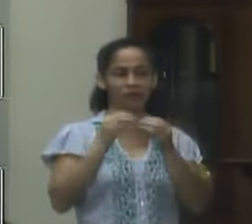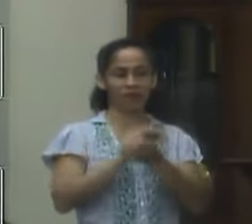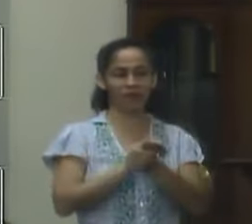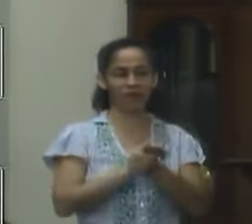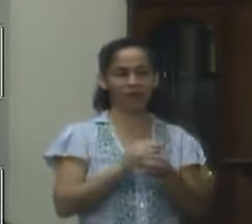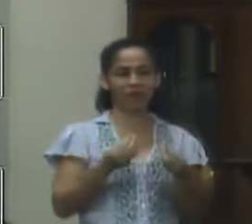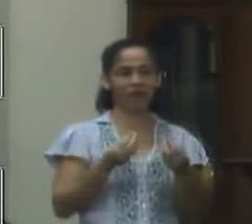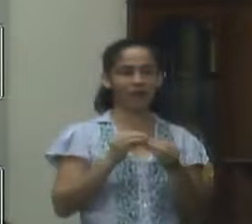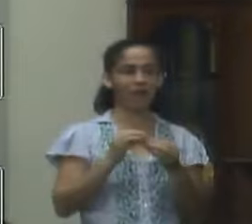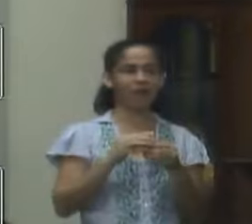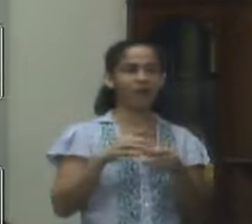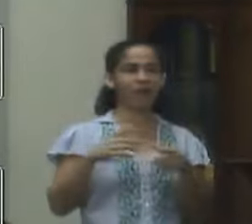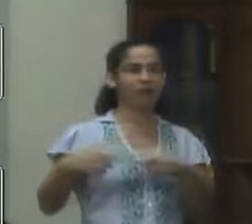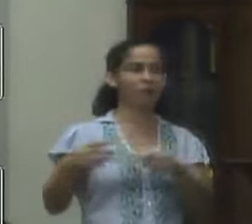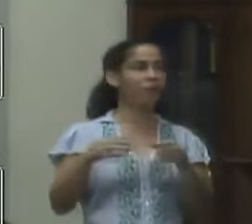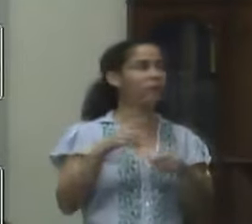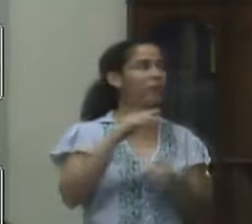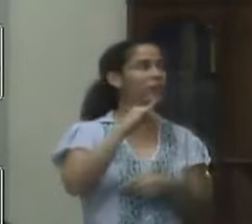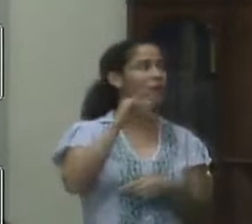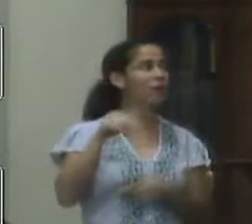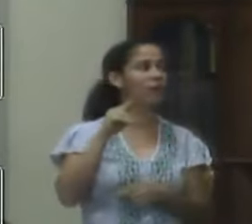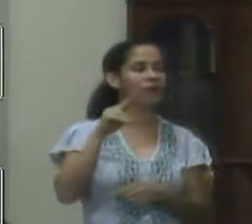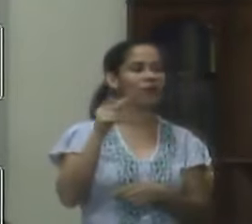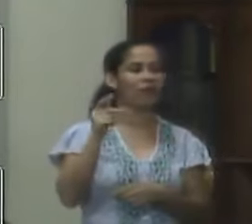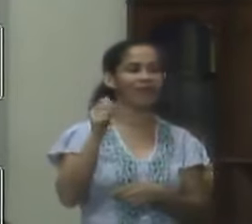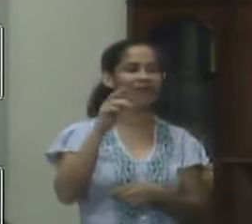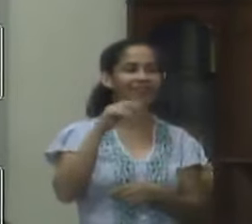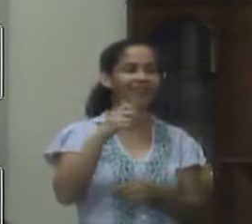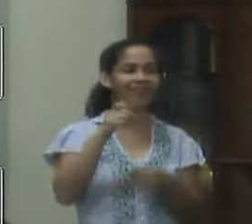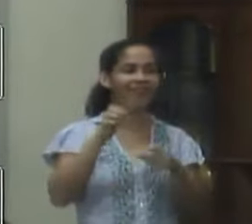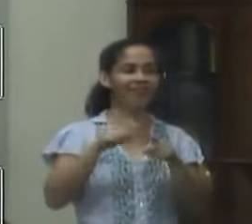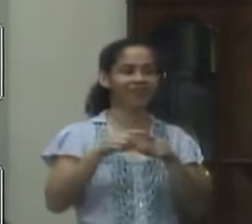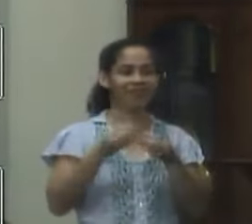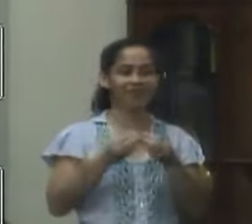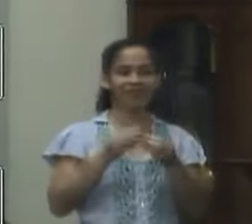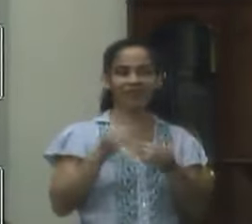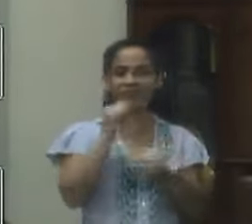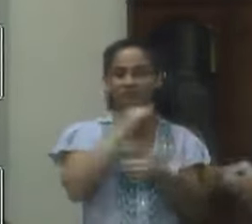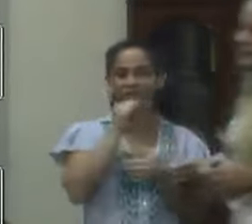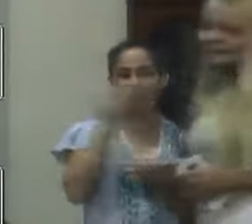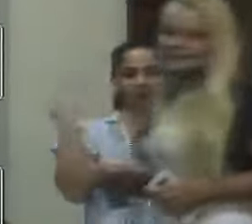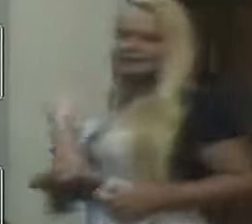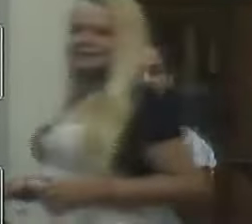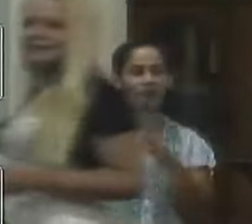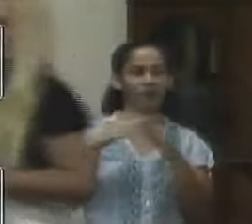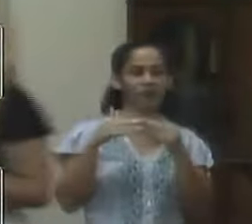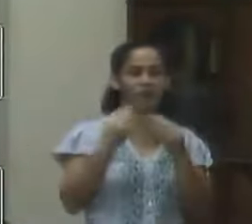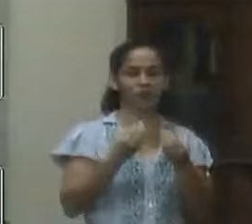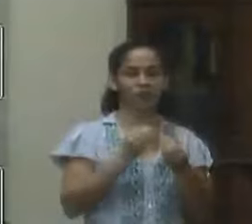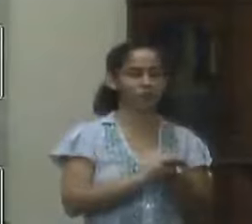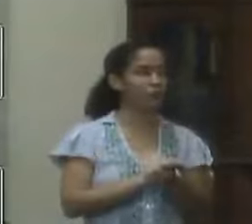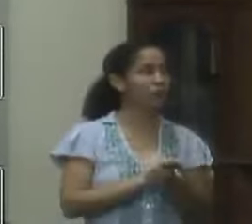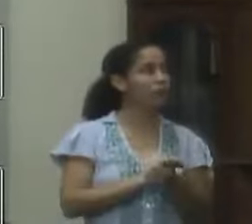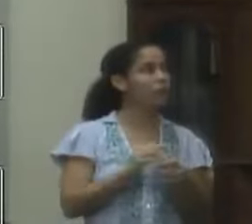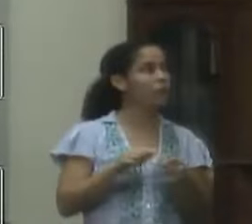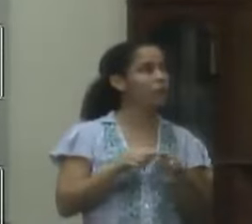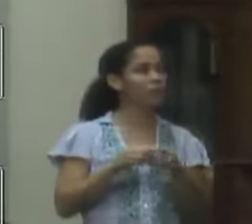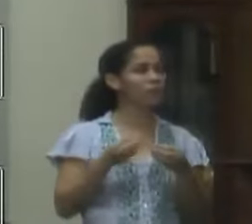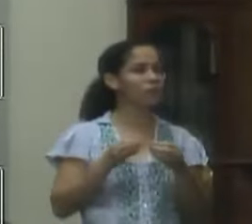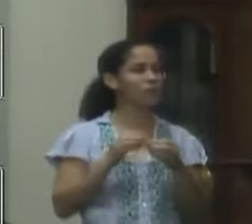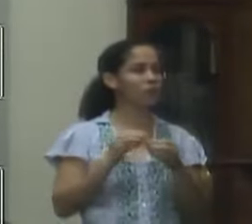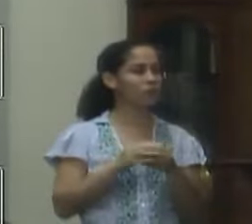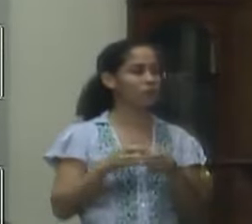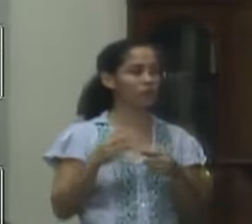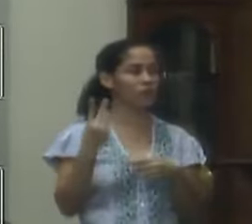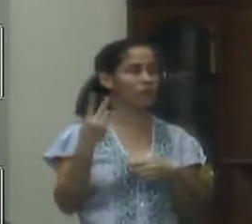lá para Barão de Juparaná uma reivindicação antiga Paulo antiga daquela comunidade de ter lá esses